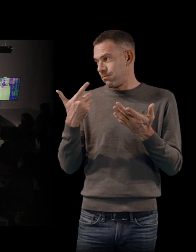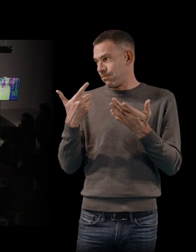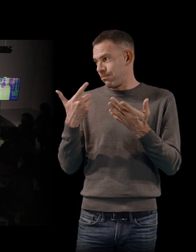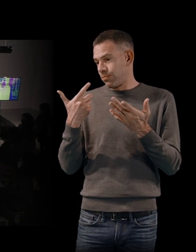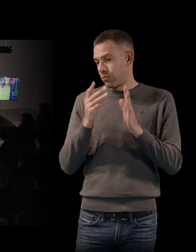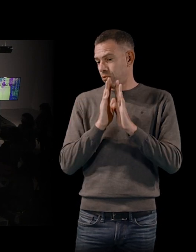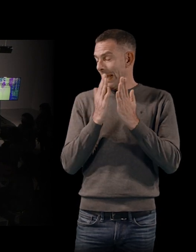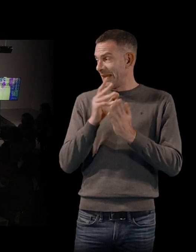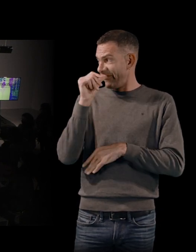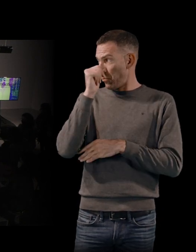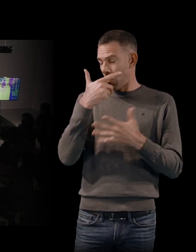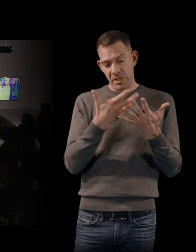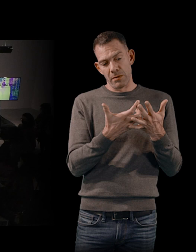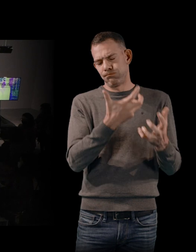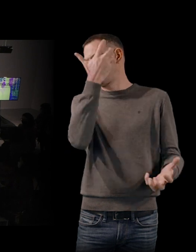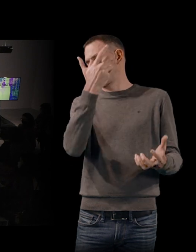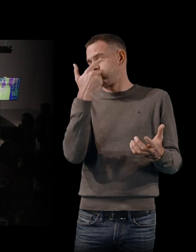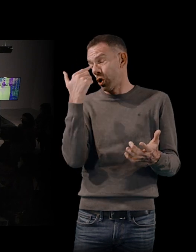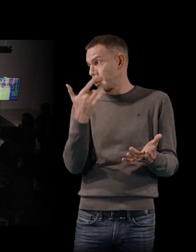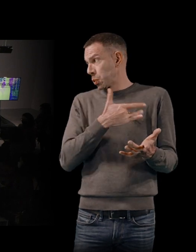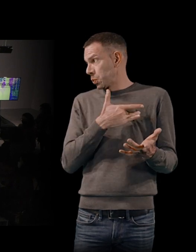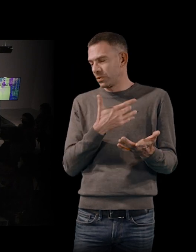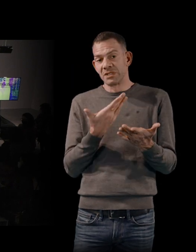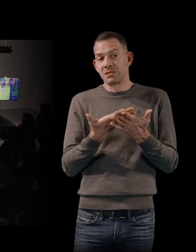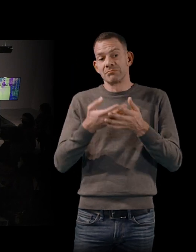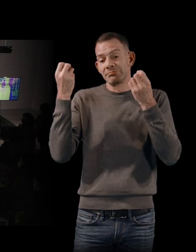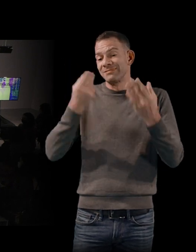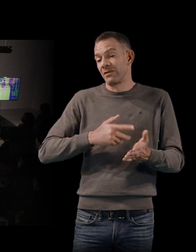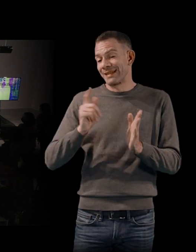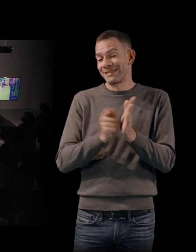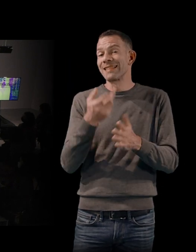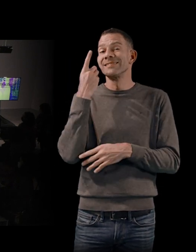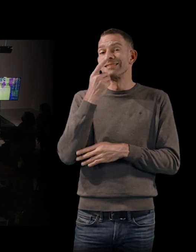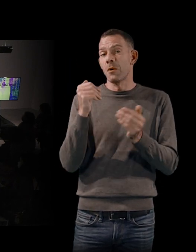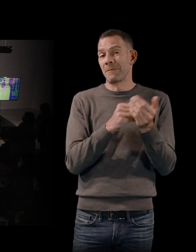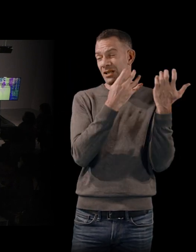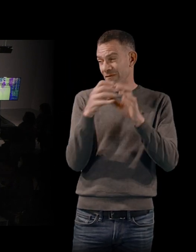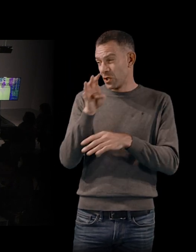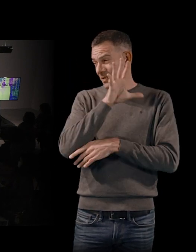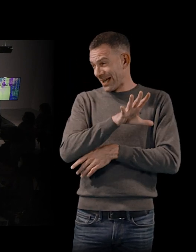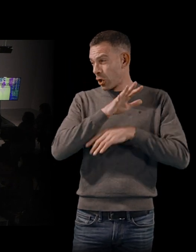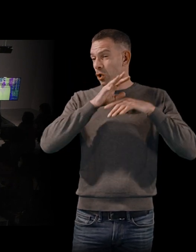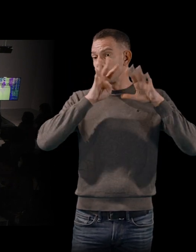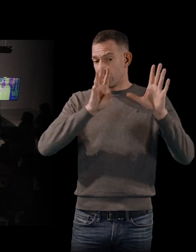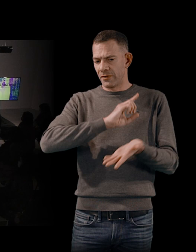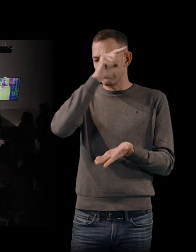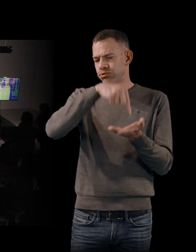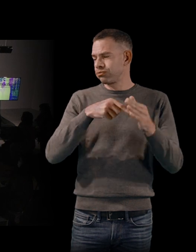les chiens aboient par la queue », c'est-à-dire les événements de décembre 59 à la Guadeloupe. Est-ce qu'il n a pas comme une